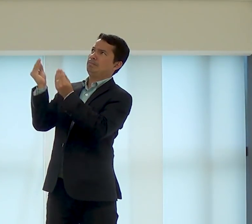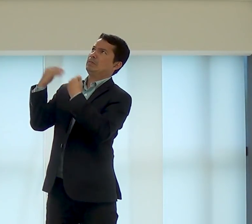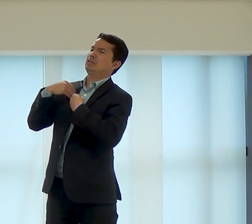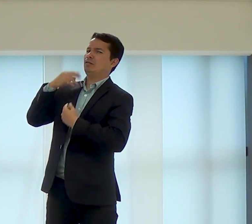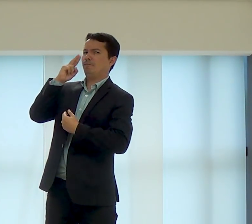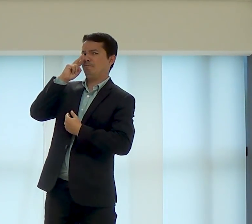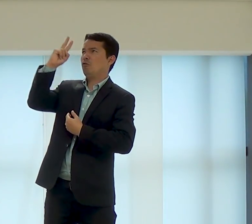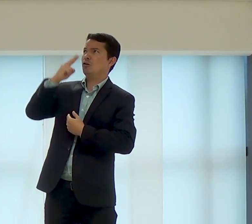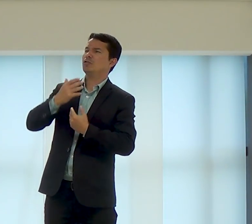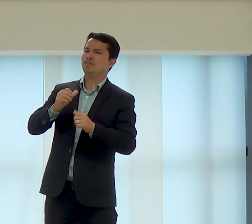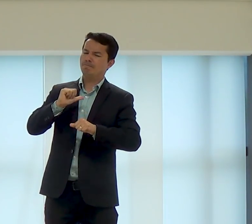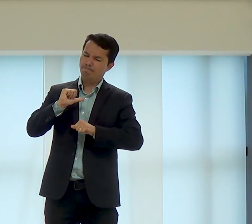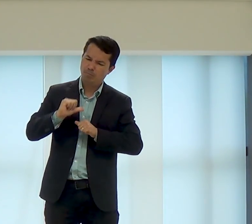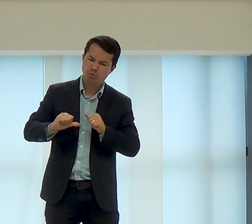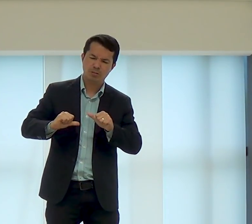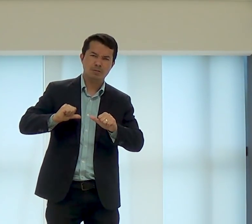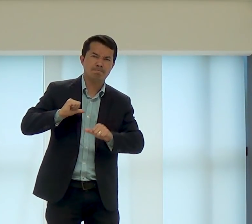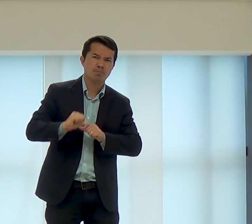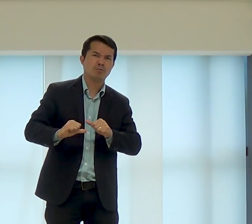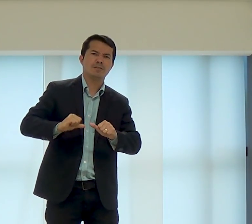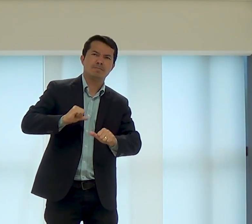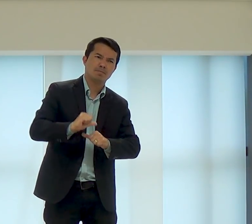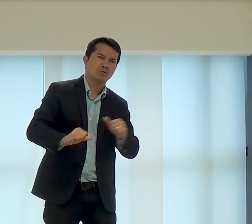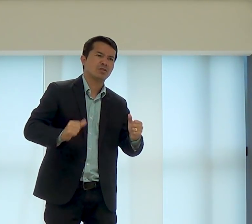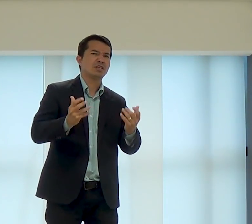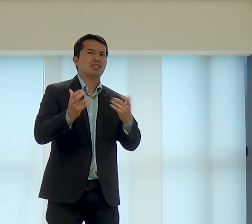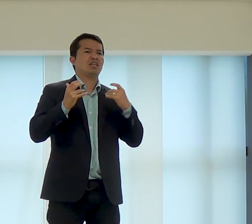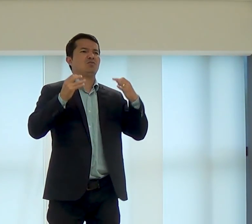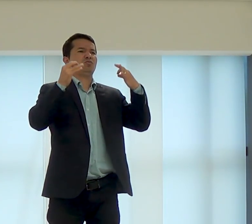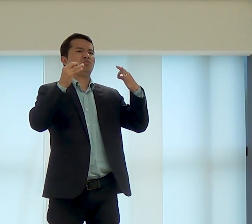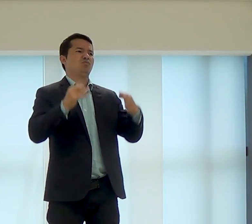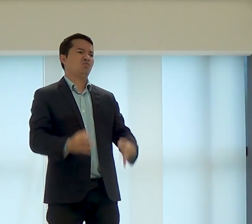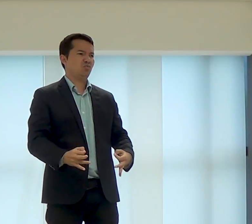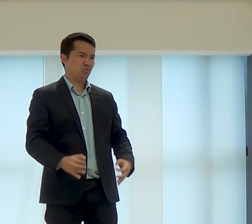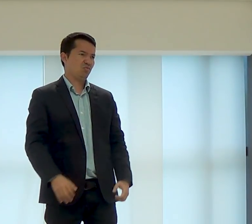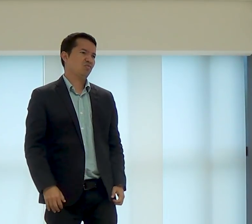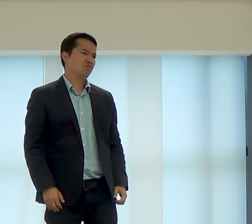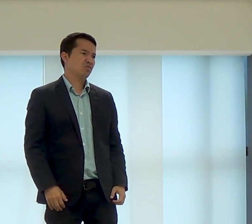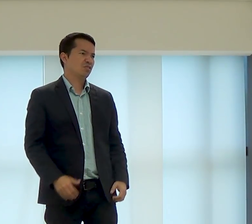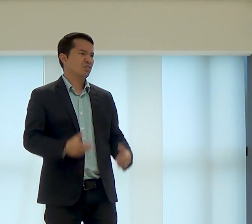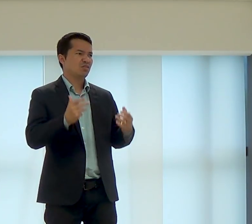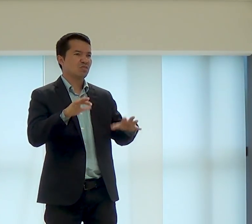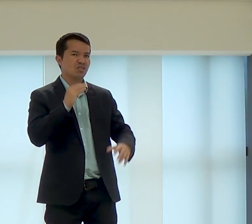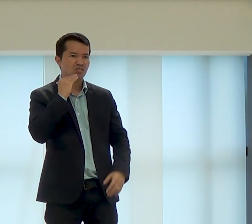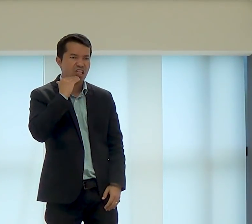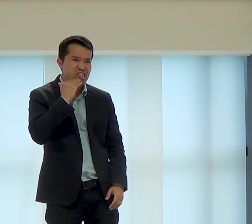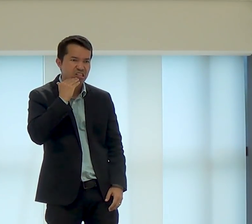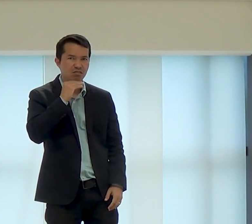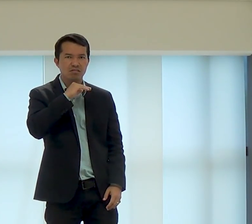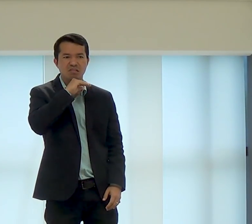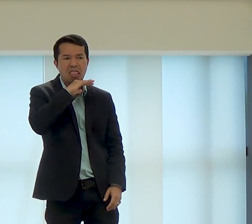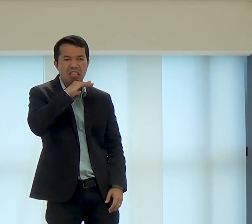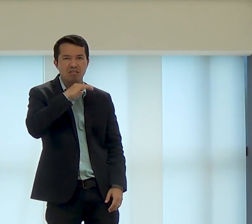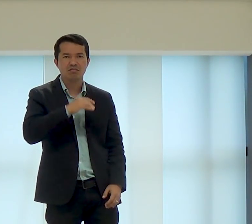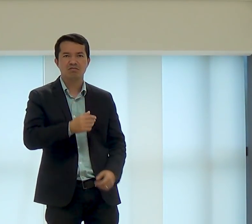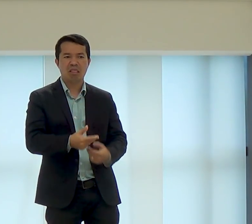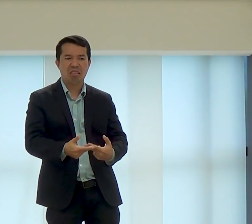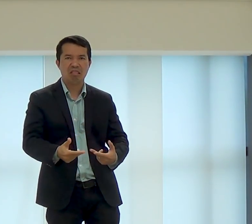sobre isso, Senhor, me ajuda, eu preciso mudar muitas coisas, eu quero viver de uma mão reta, tem muita